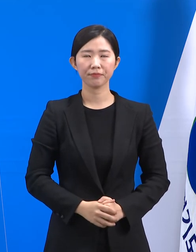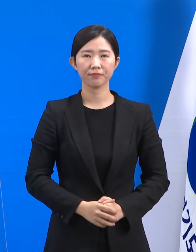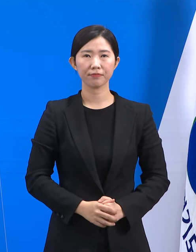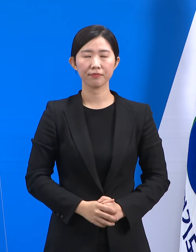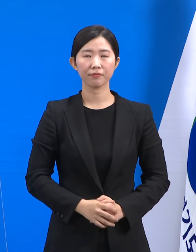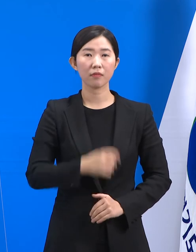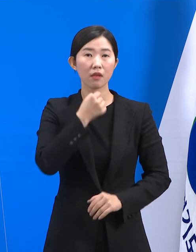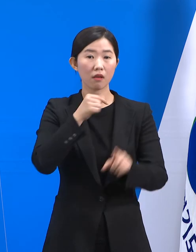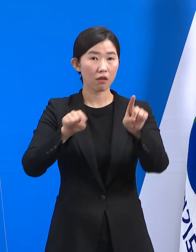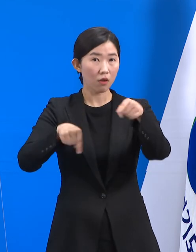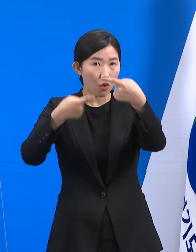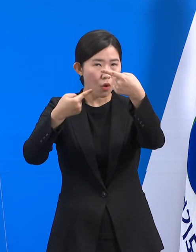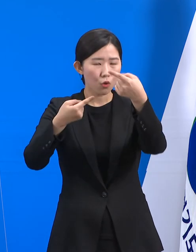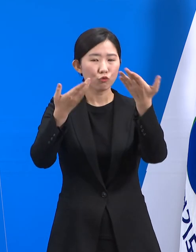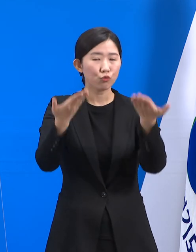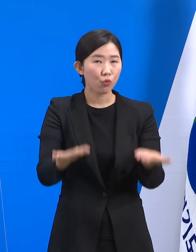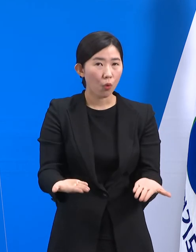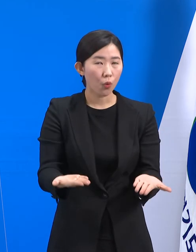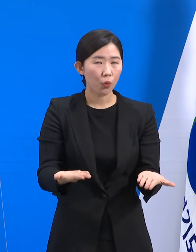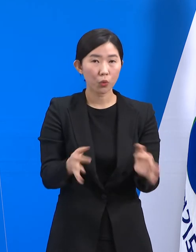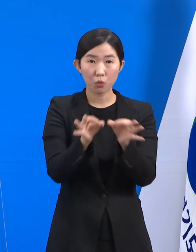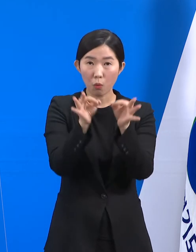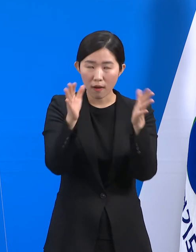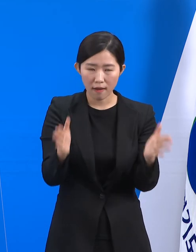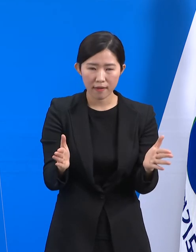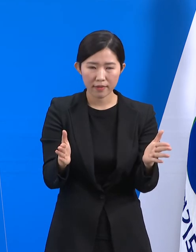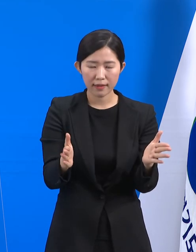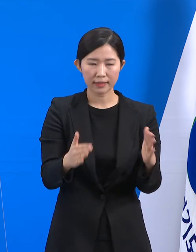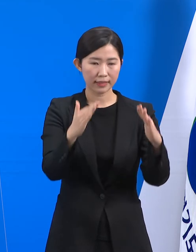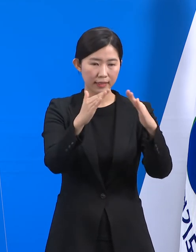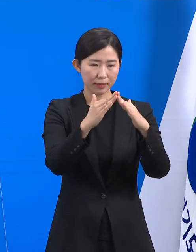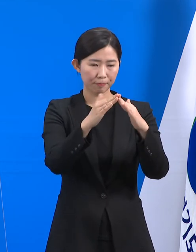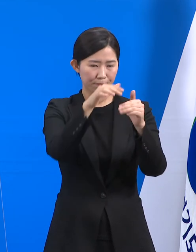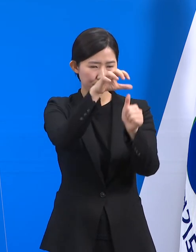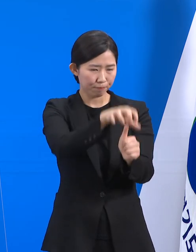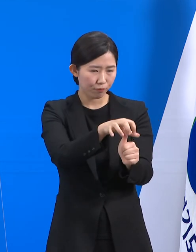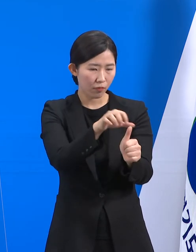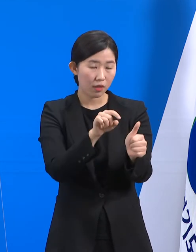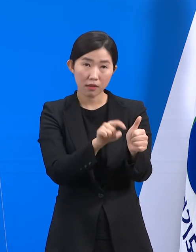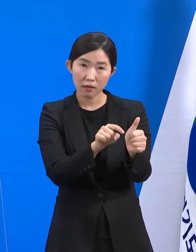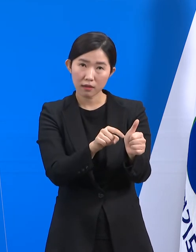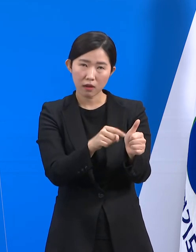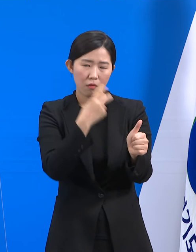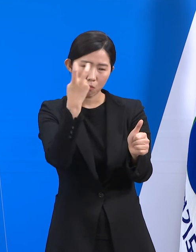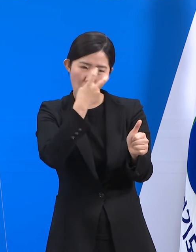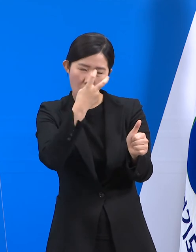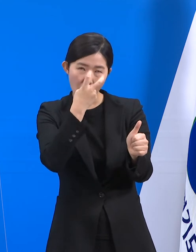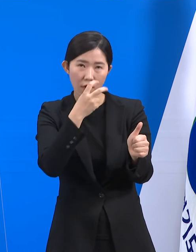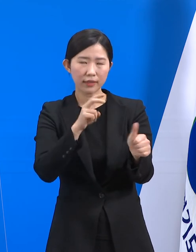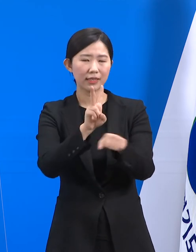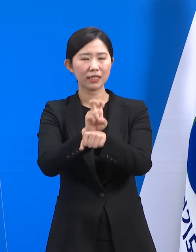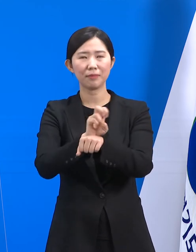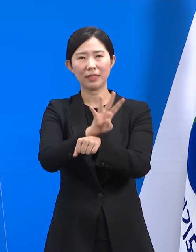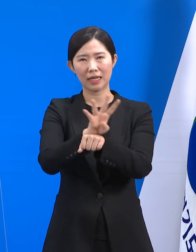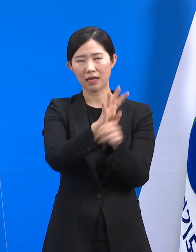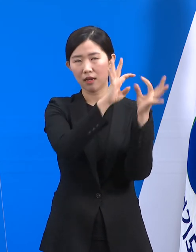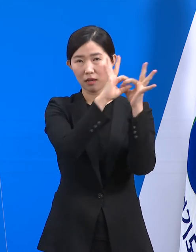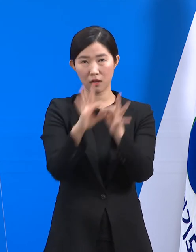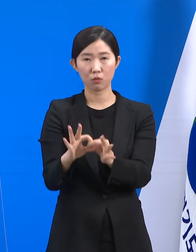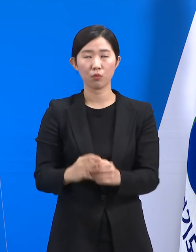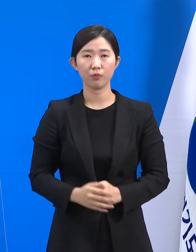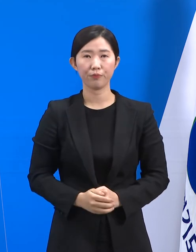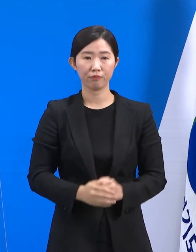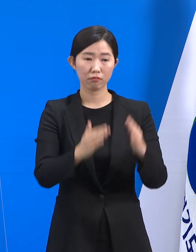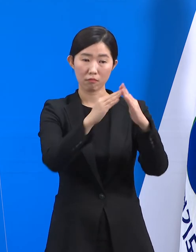설 명절 연휴 기간에도 자가격리자에 대한 모니터링은 24시간 관리됩니다. 격리 중 확진